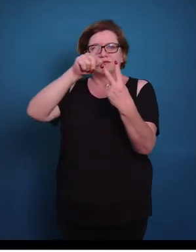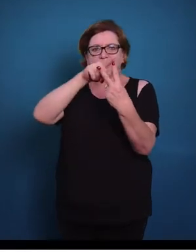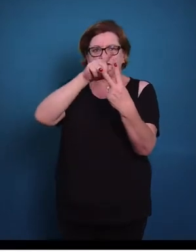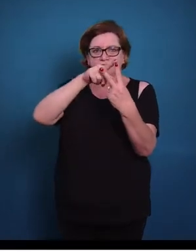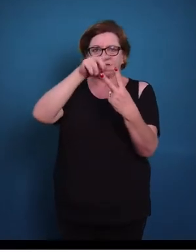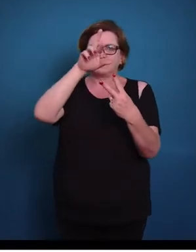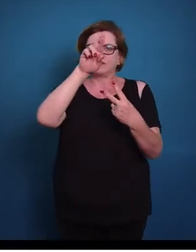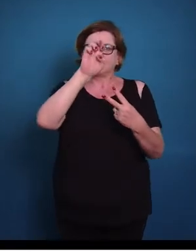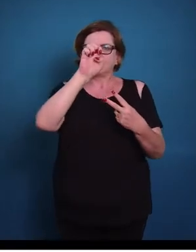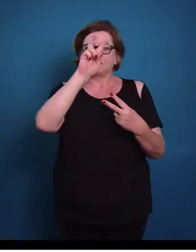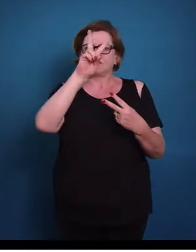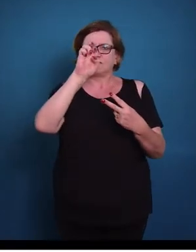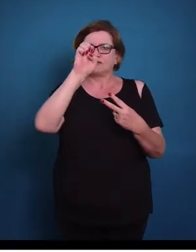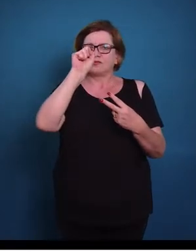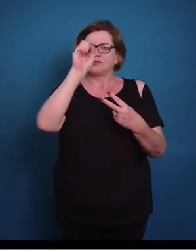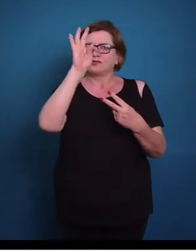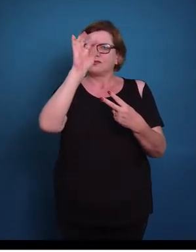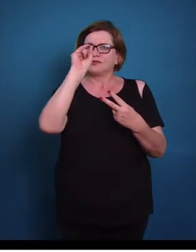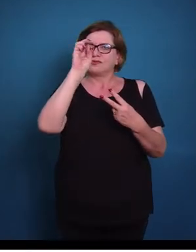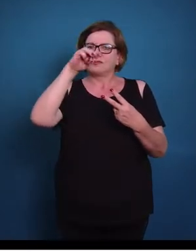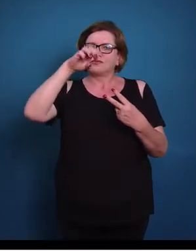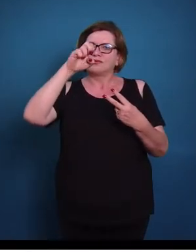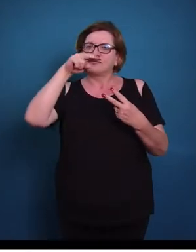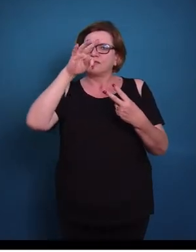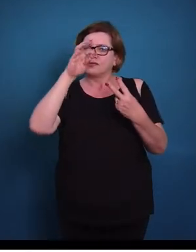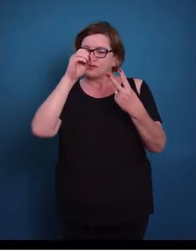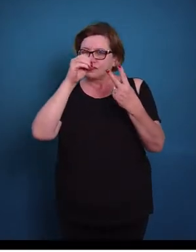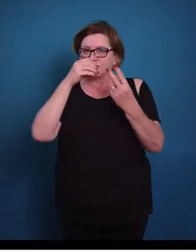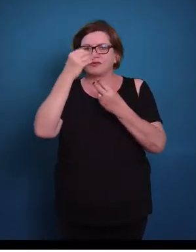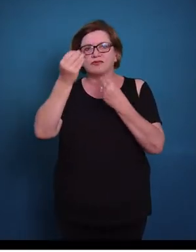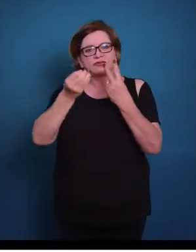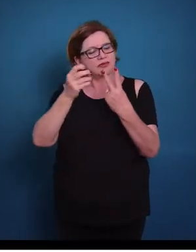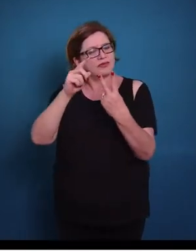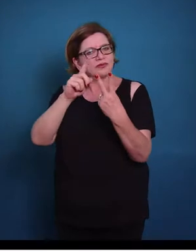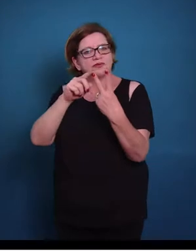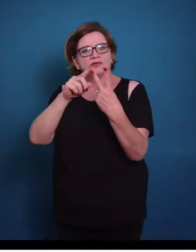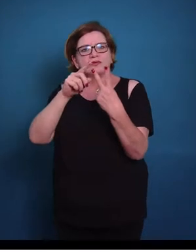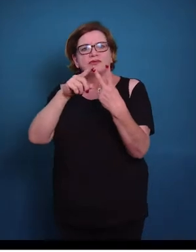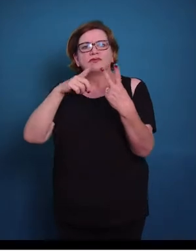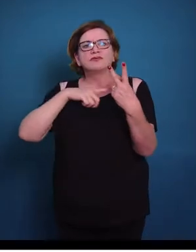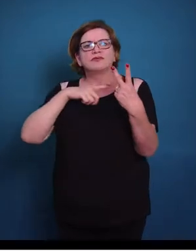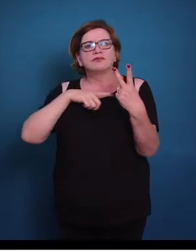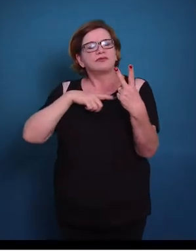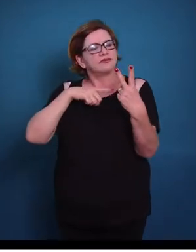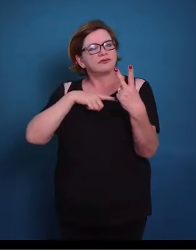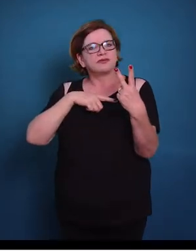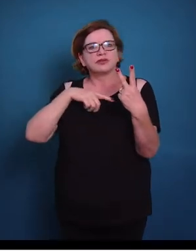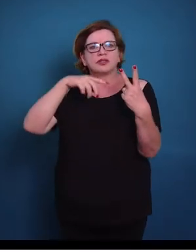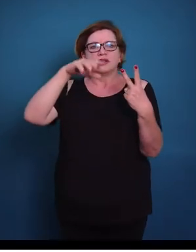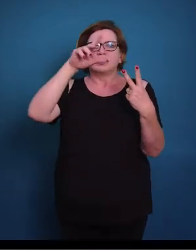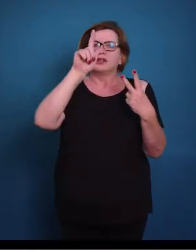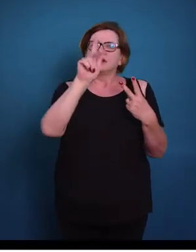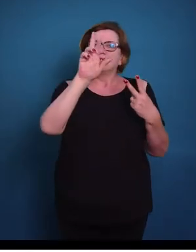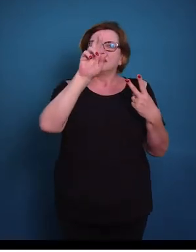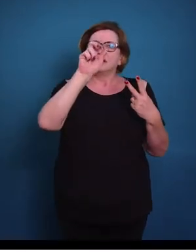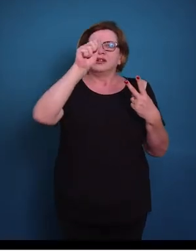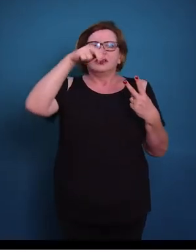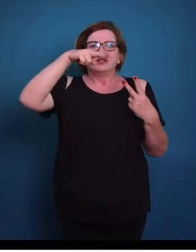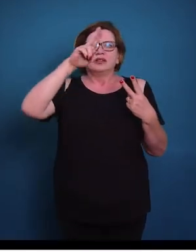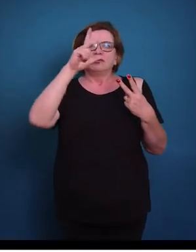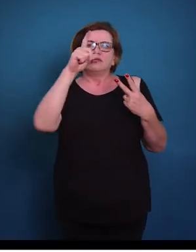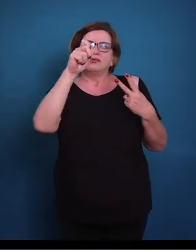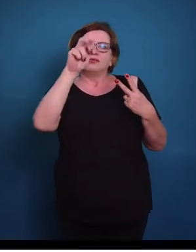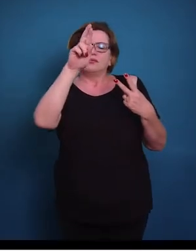epitelial de revestimento, que vai revestir os nossos órgãos, como também o nosso corpo. E nós temos o tecido epitelial granular, que vai produzir